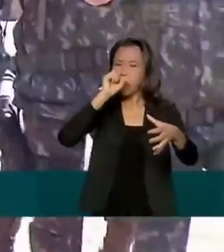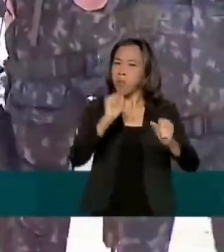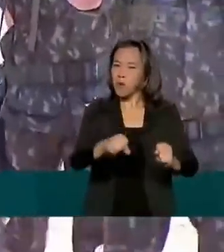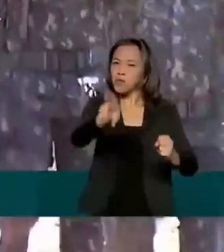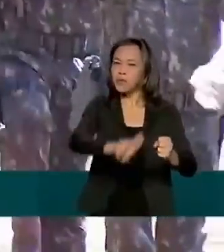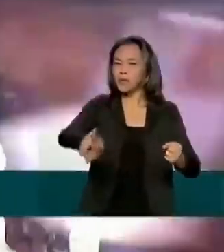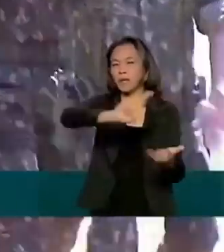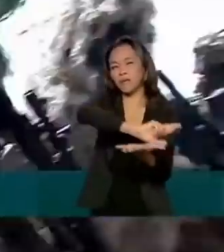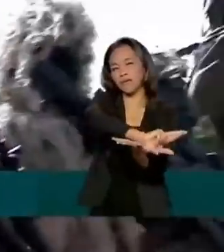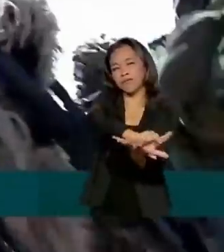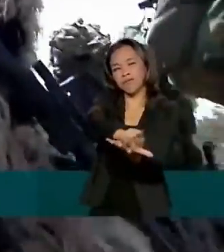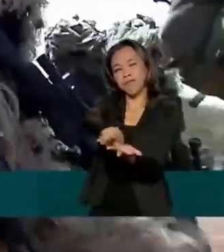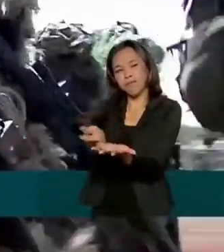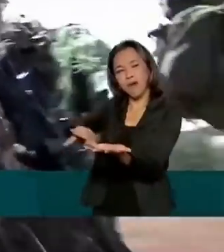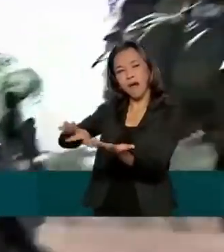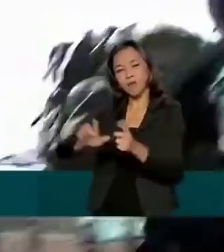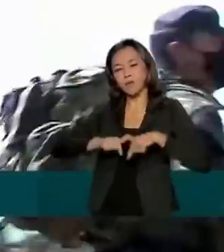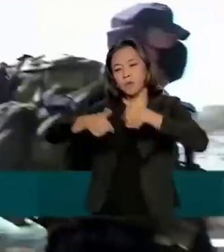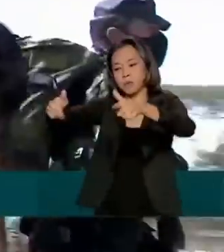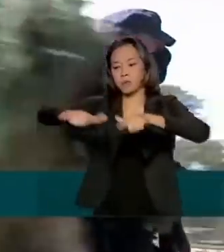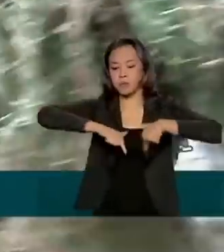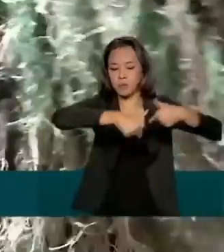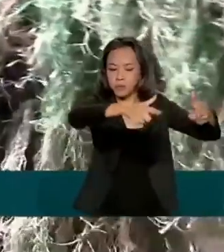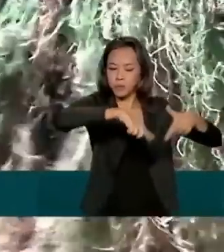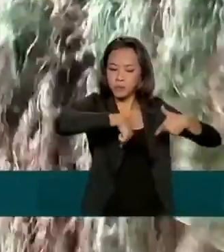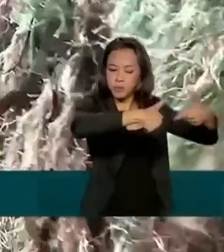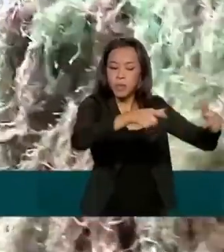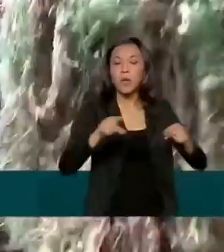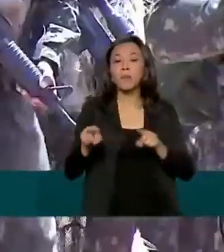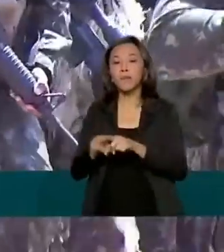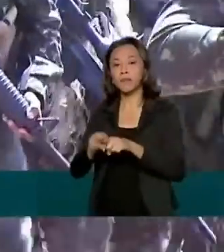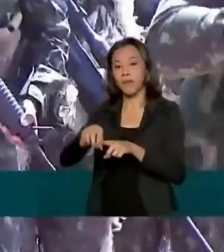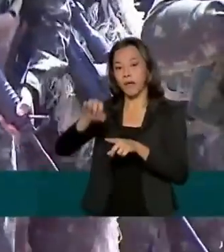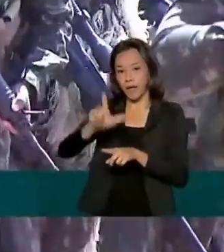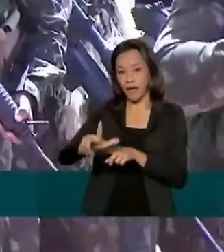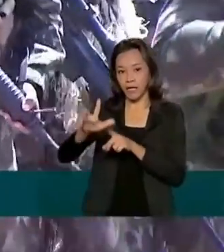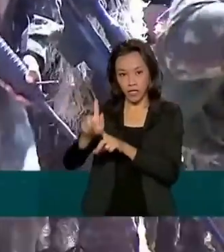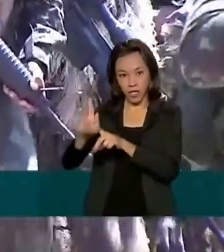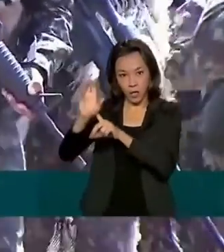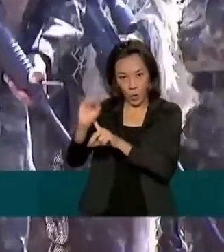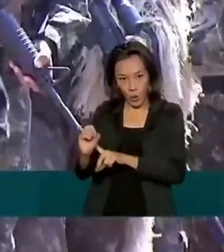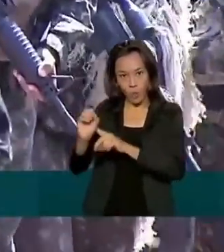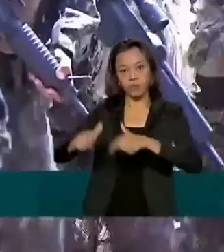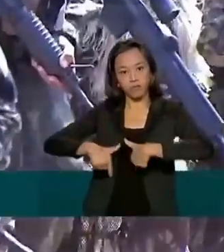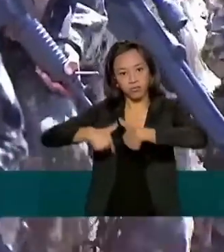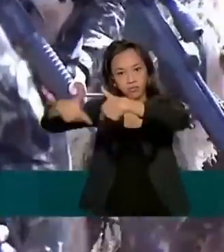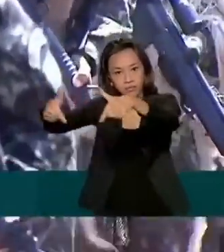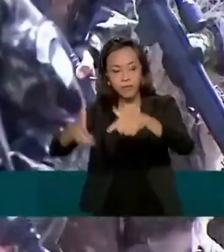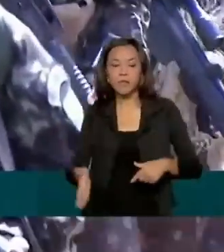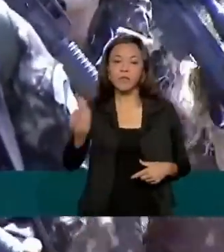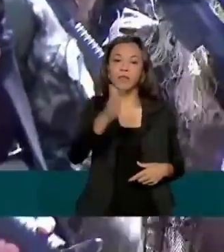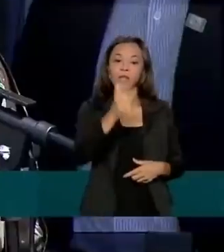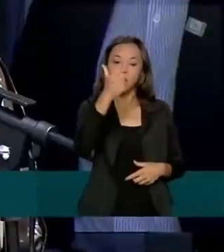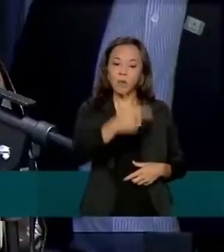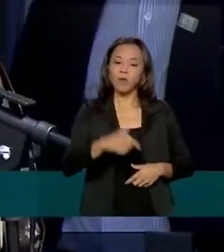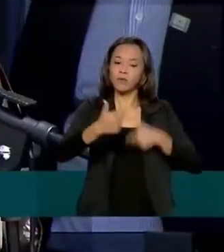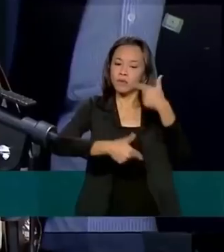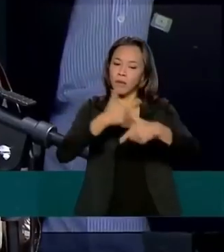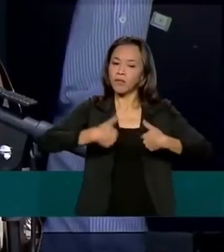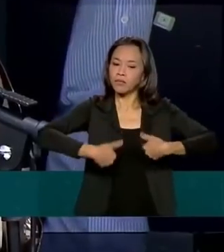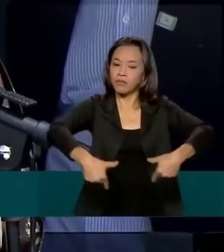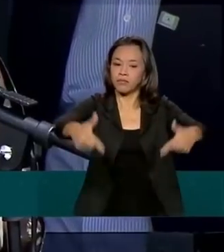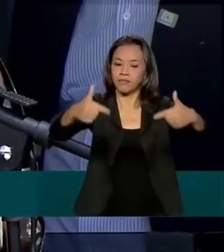diversos tipos de missão, como operações de garantia da lei e da ordem e ações desencadeadas pela defesa civil.